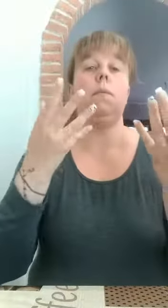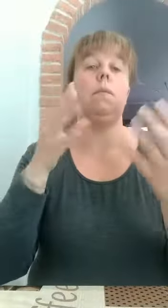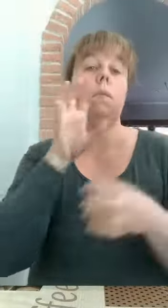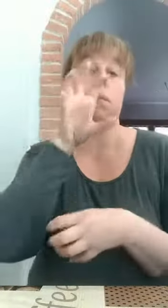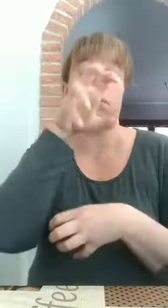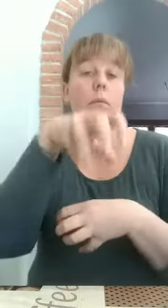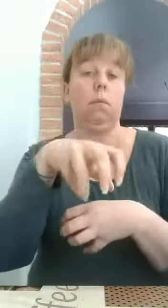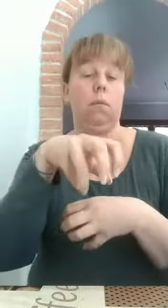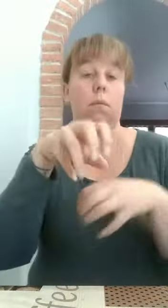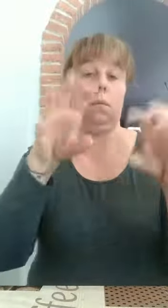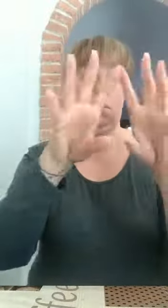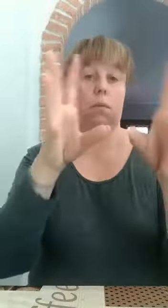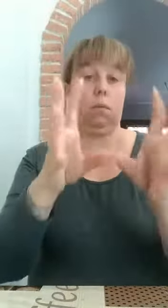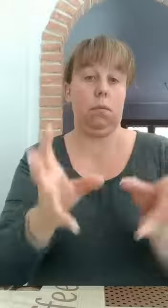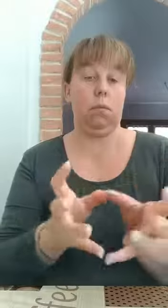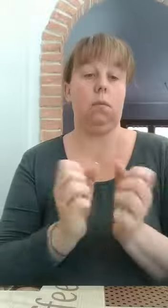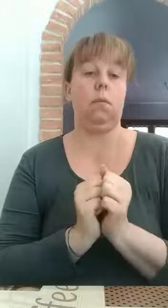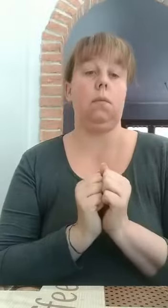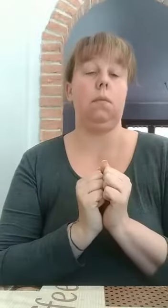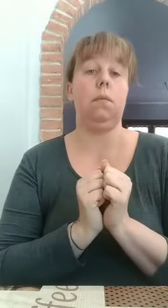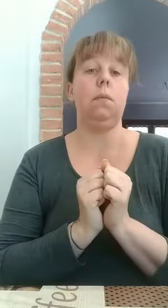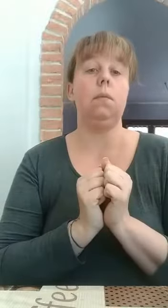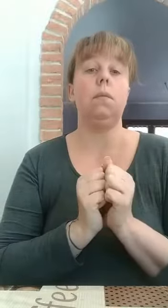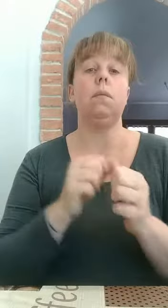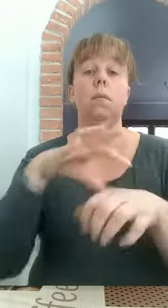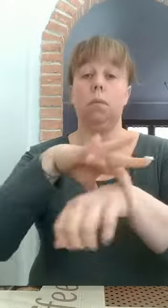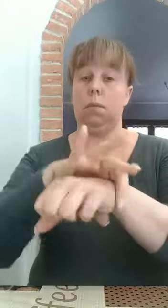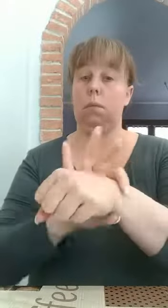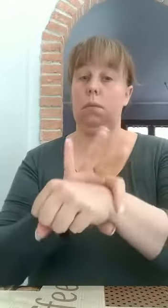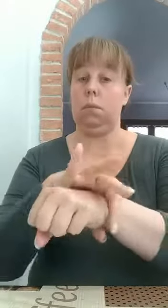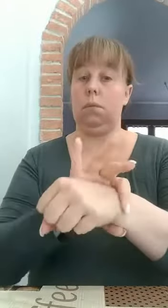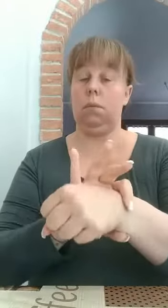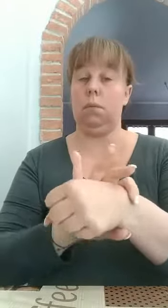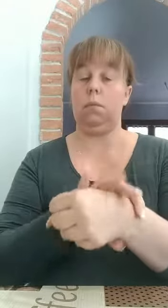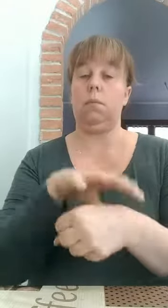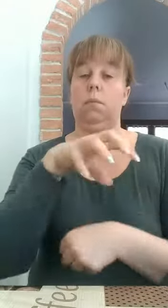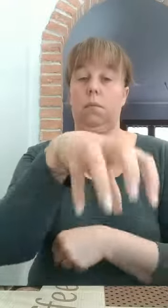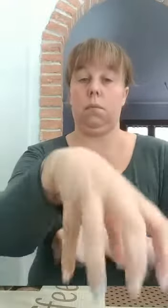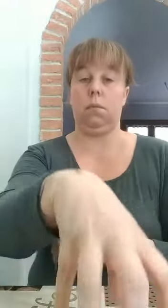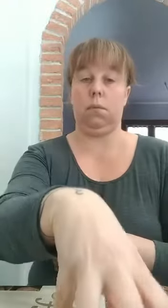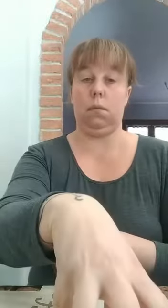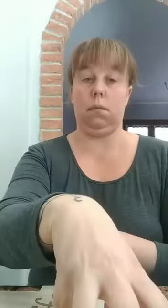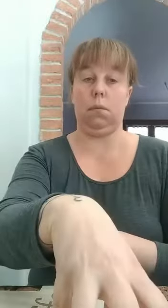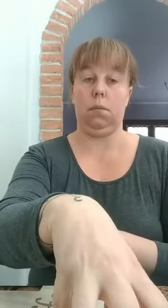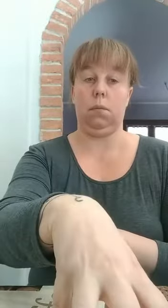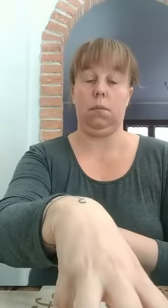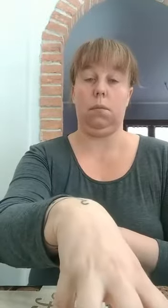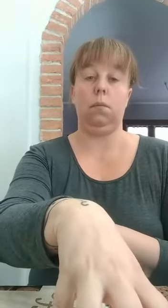un'arancia un camion dei pompieri